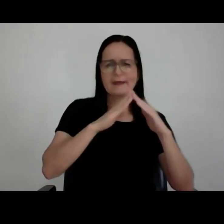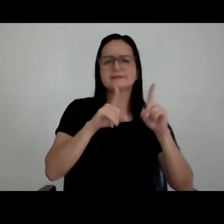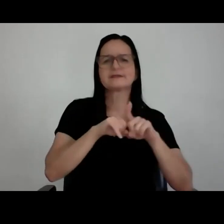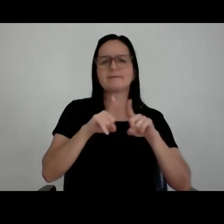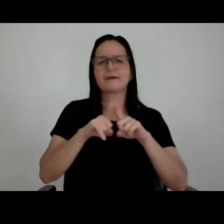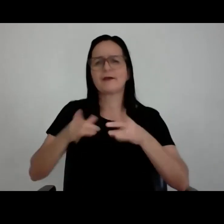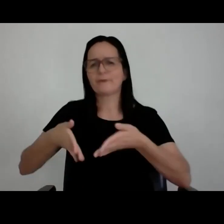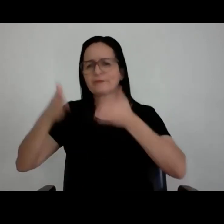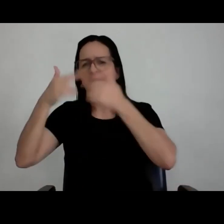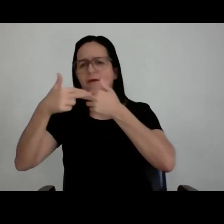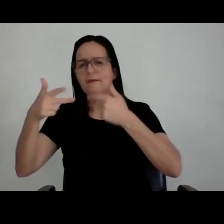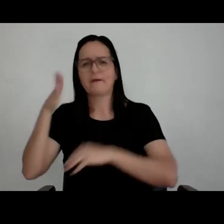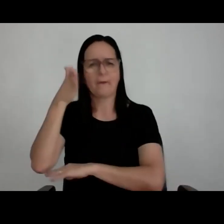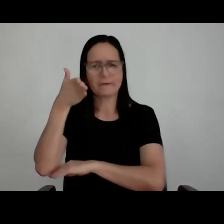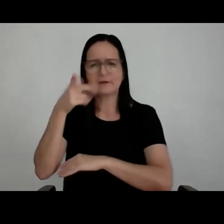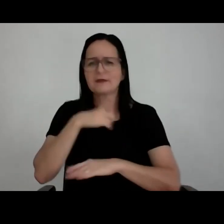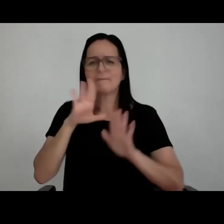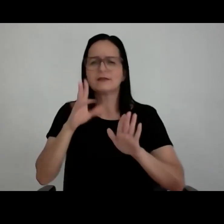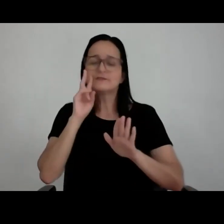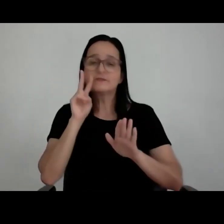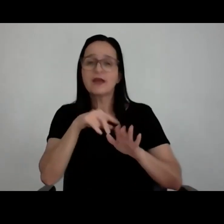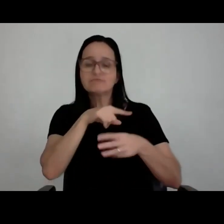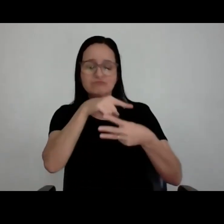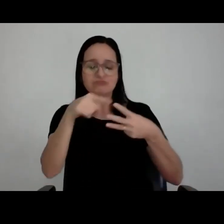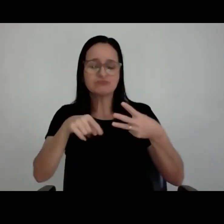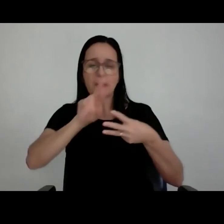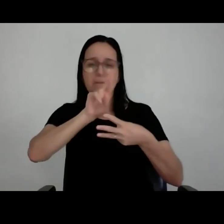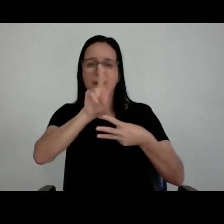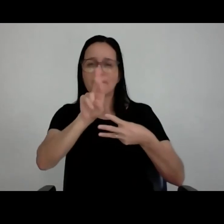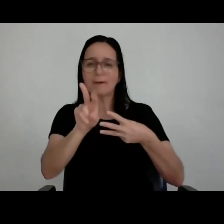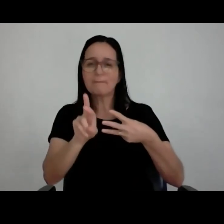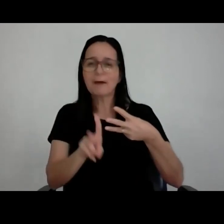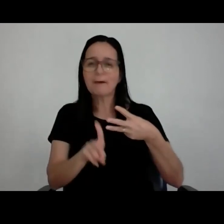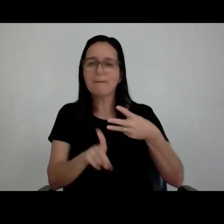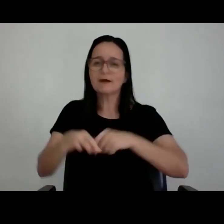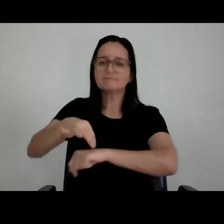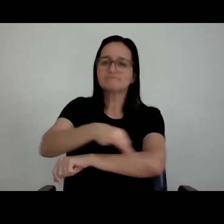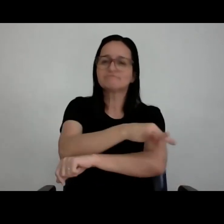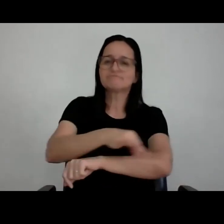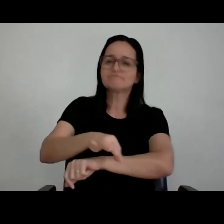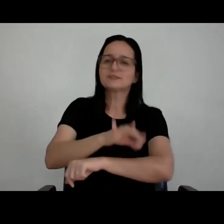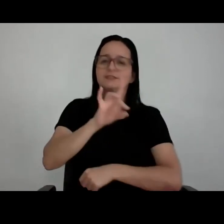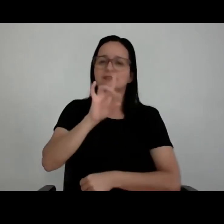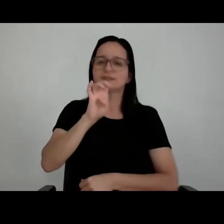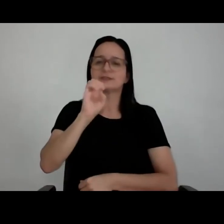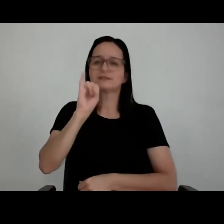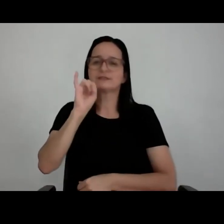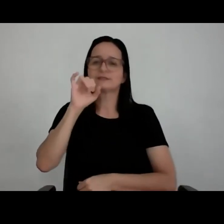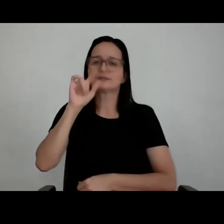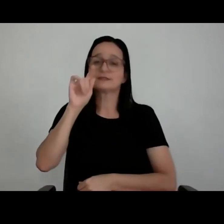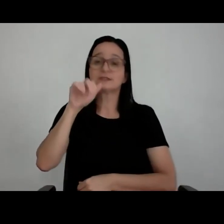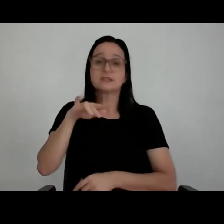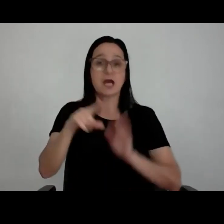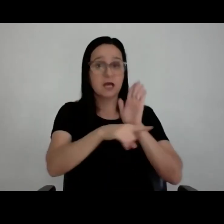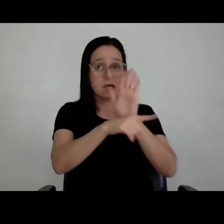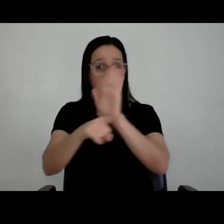fechado, criamos isso para que, olha, quanto uma peça de arquitetura, de design, pode ajudar no produto, pode viabilizar a imagem do